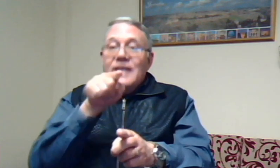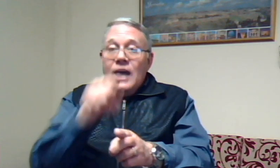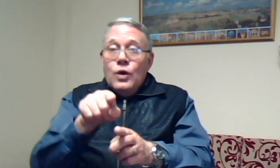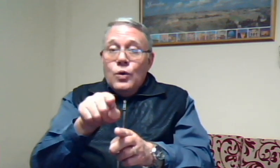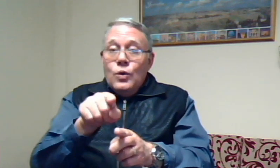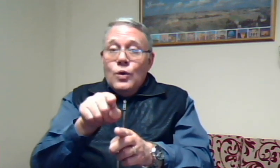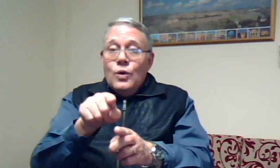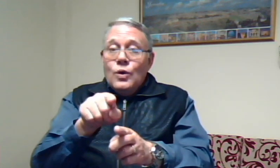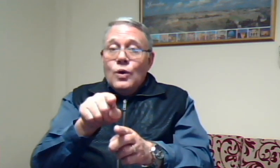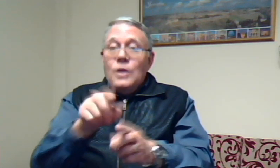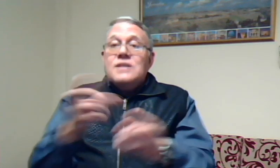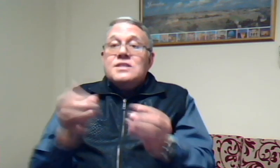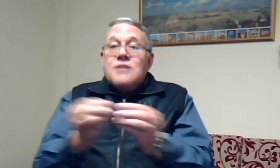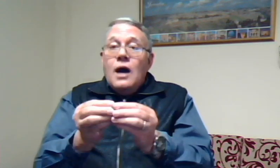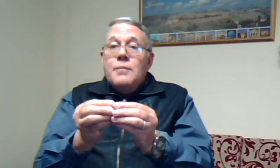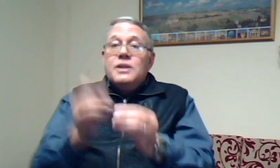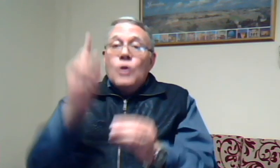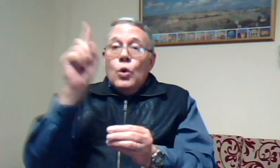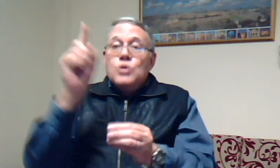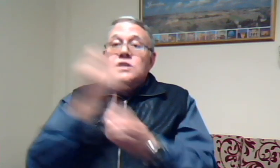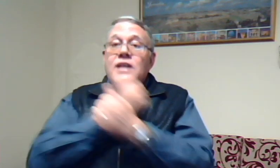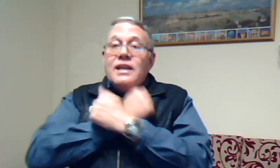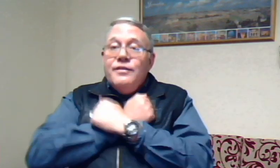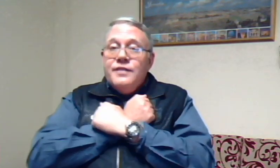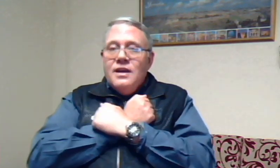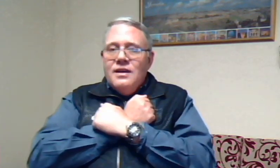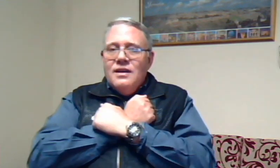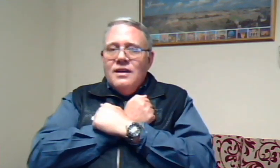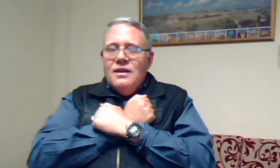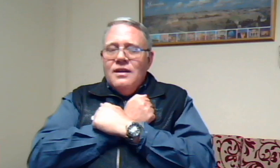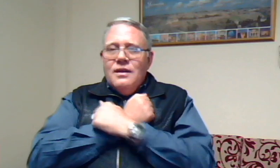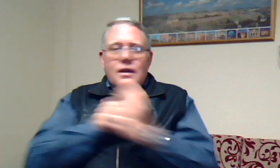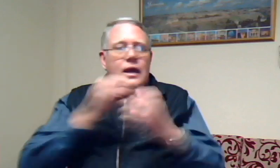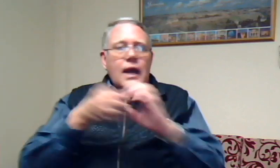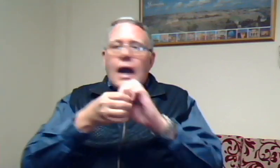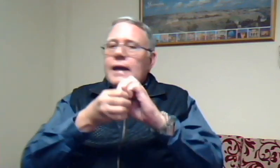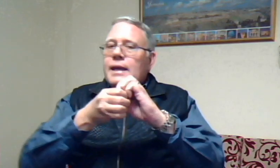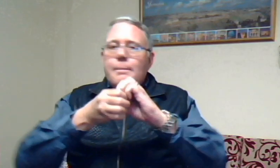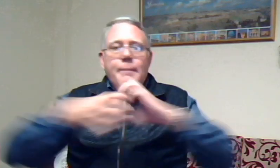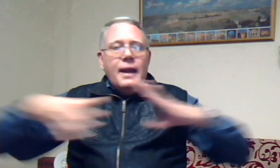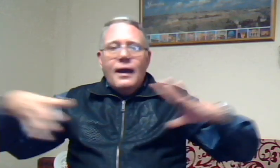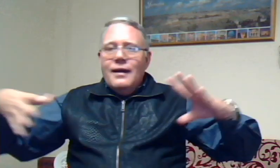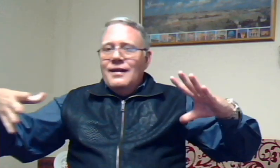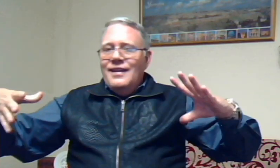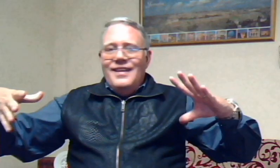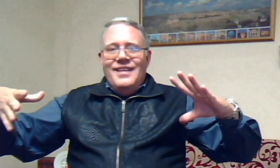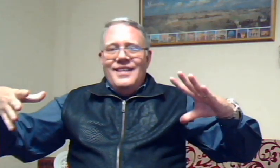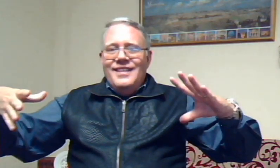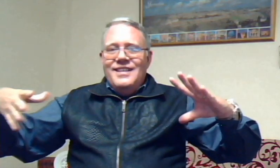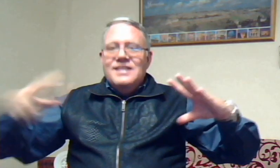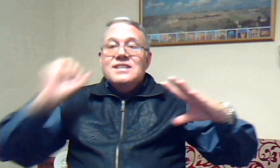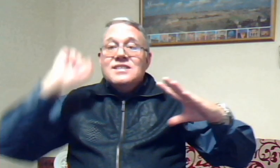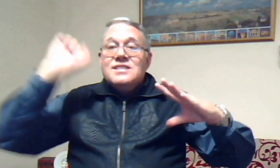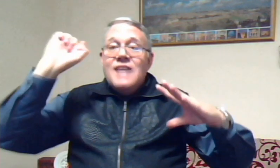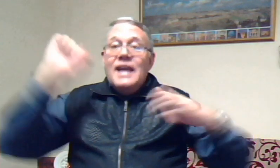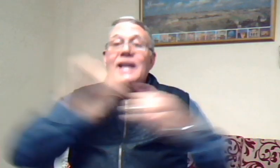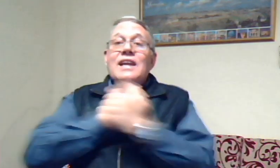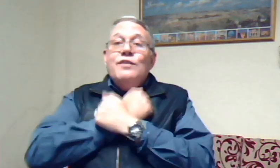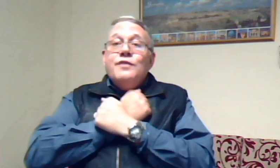Jou saam met Godse liefde kan nie breek nie. Sy liefde